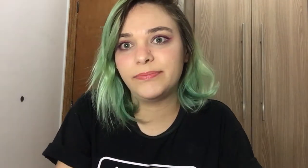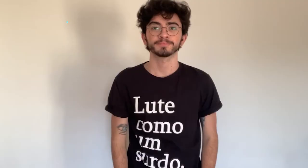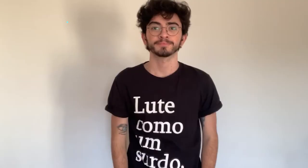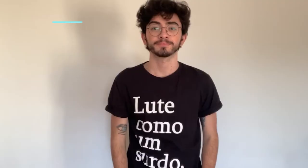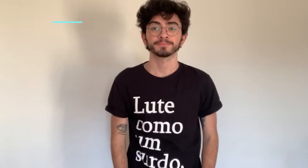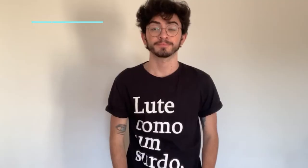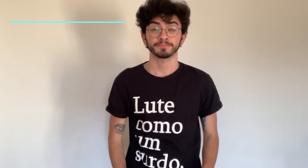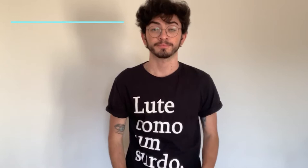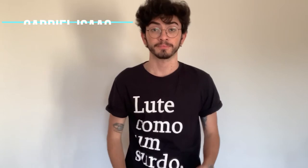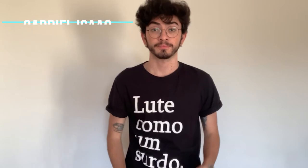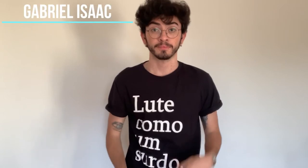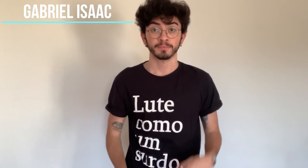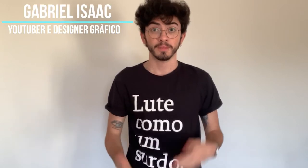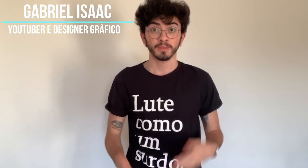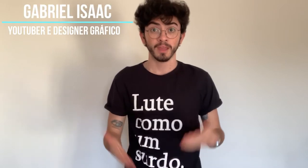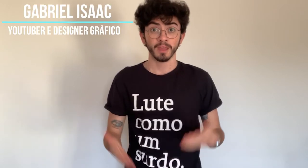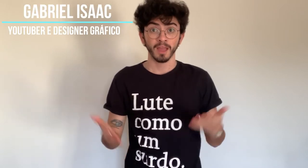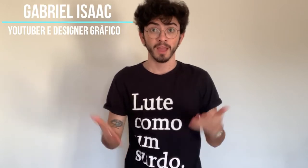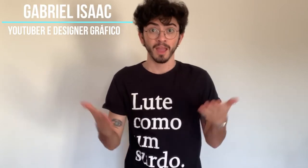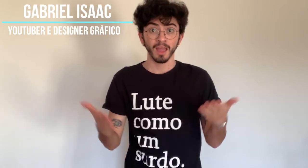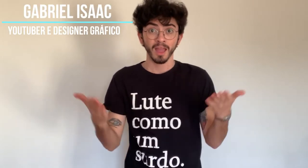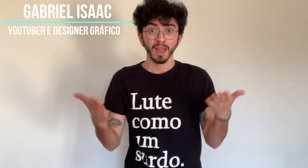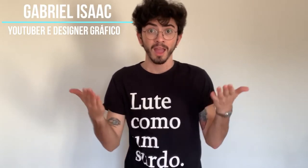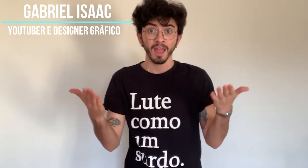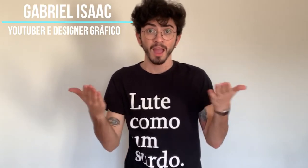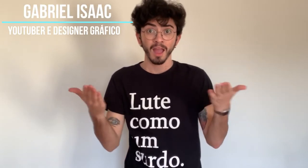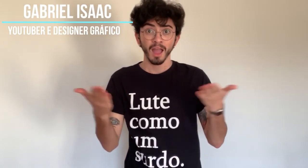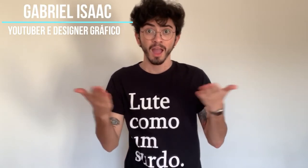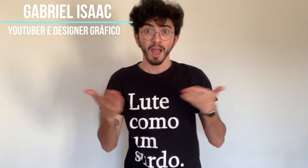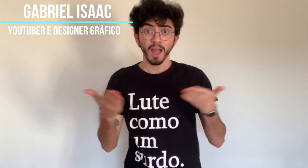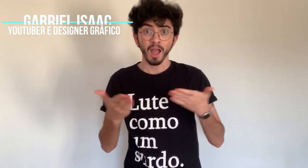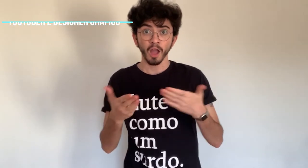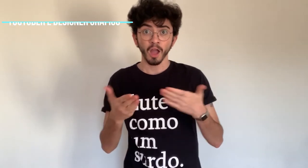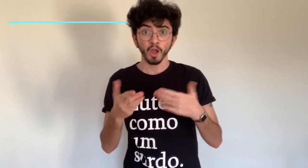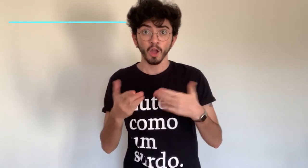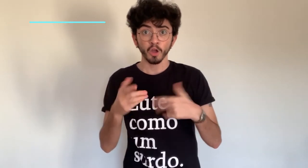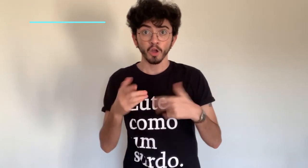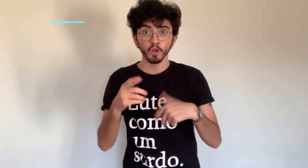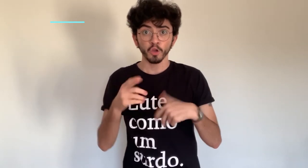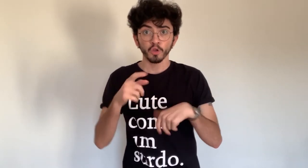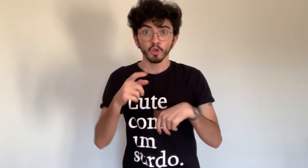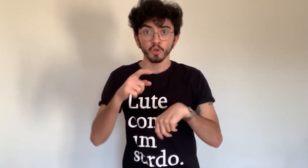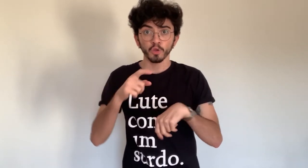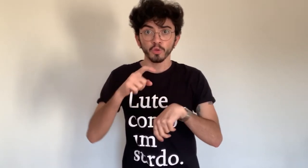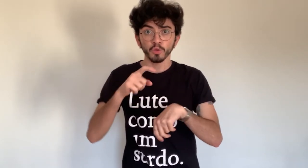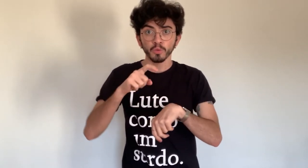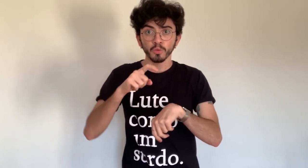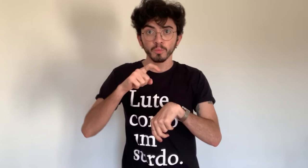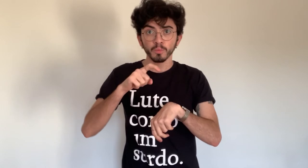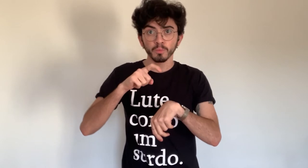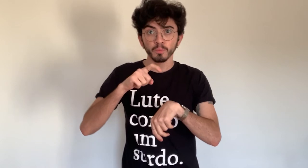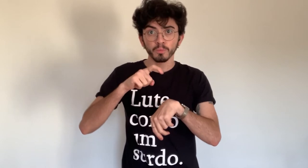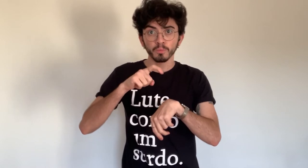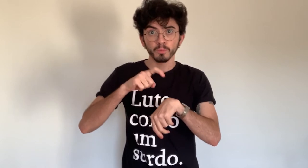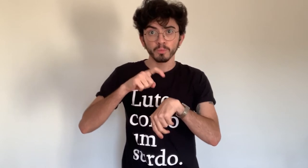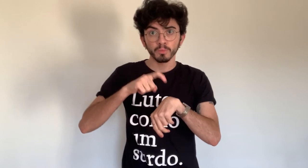Gabriel Isaac, YouTuber e designer gráfico. Homem branco, de cabelos lisos, pretos, desgrenhados, usa óculos de grau,